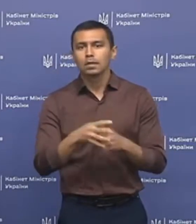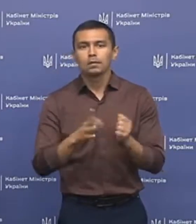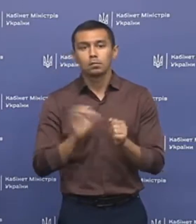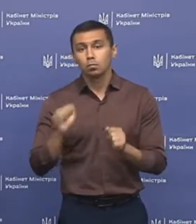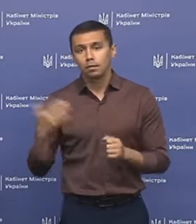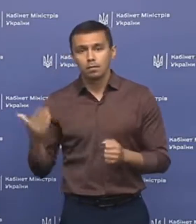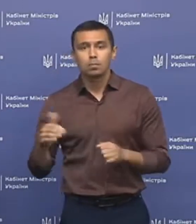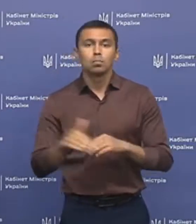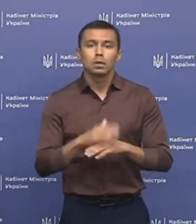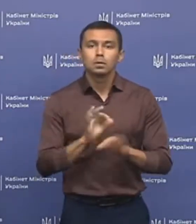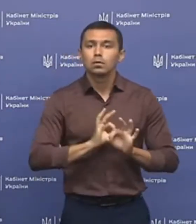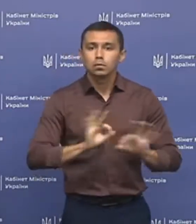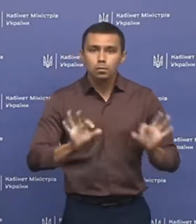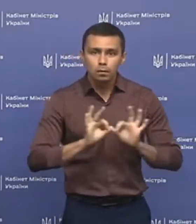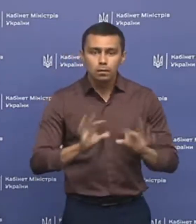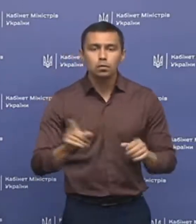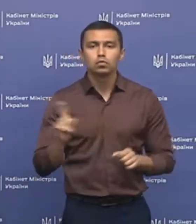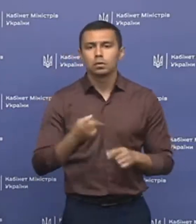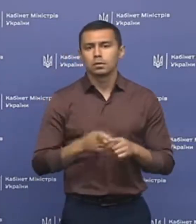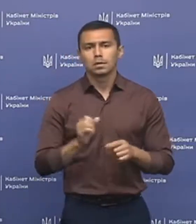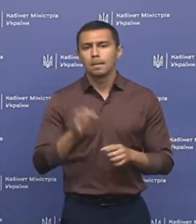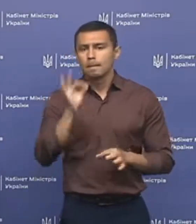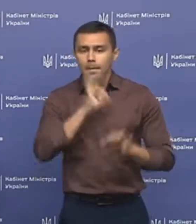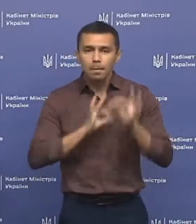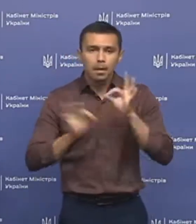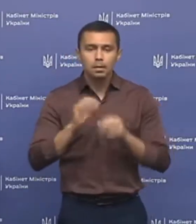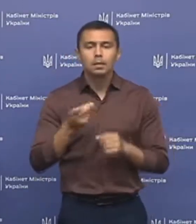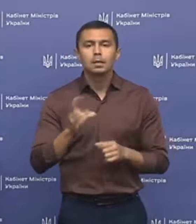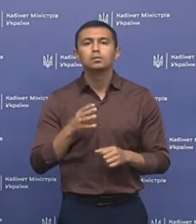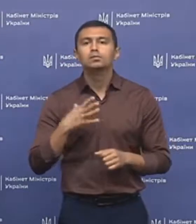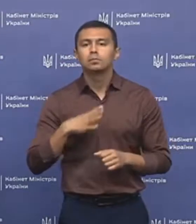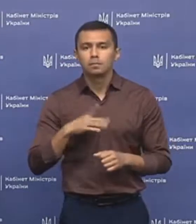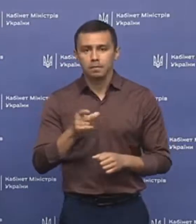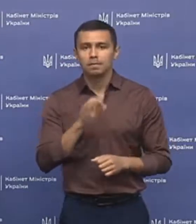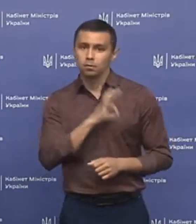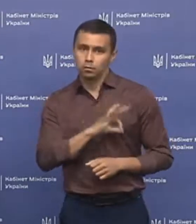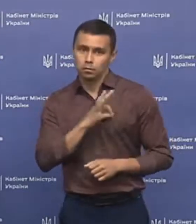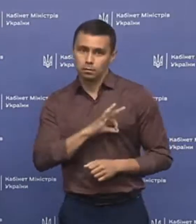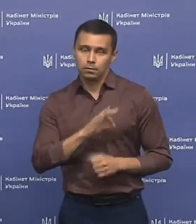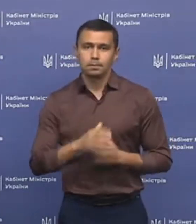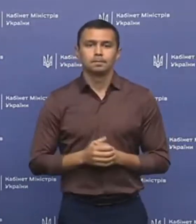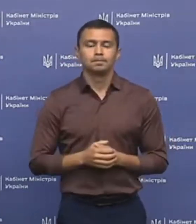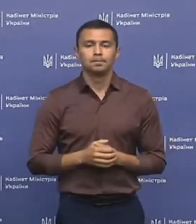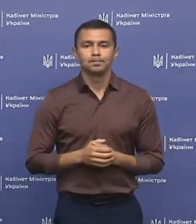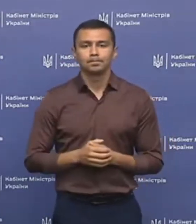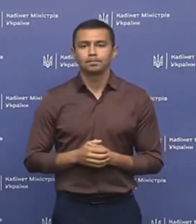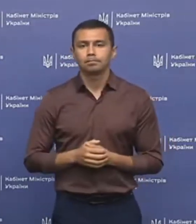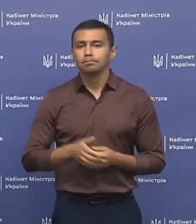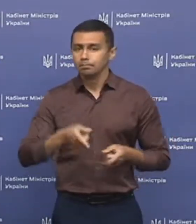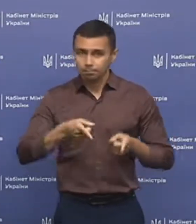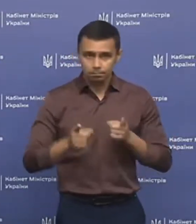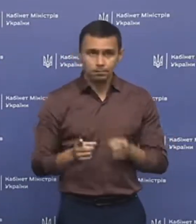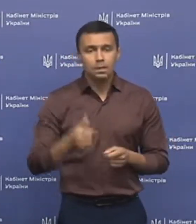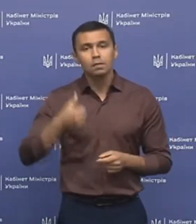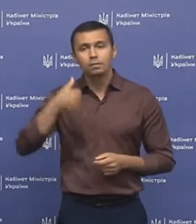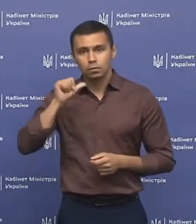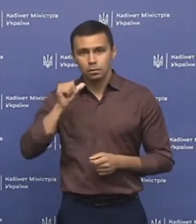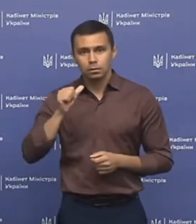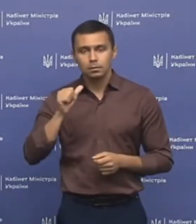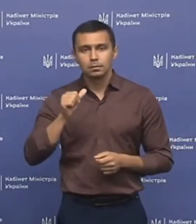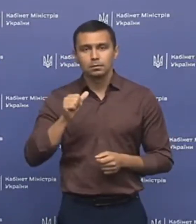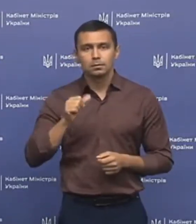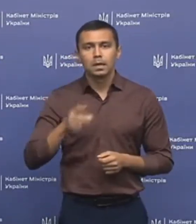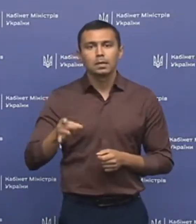Чи можете, будь ласка, розповісти, що це за препарат і для чого він використовується? Дійсно, вчора